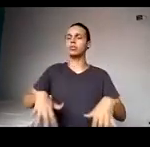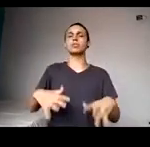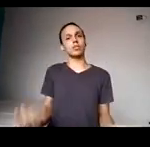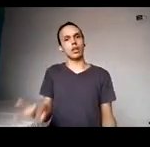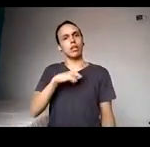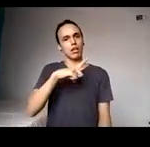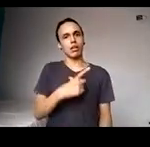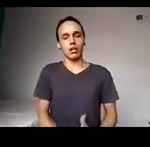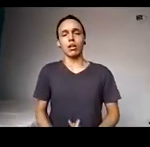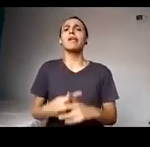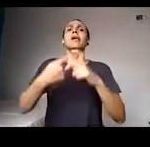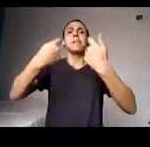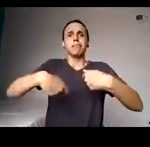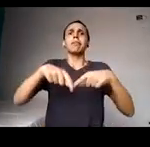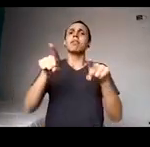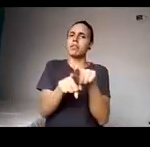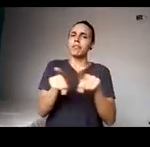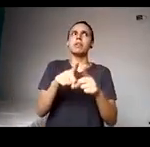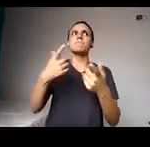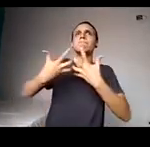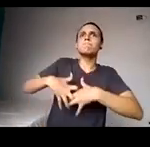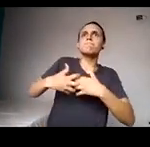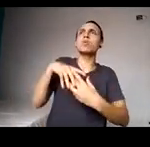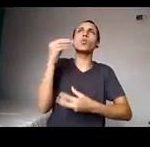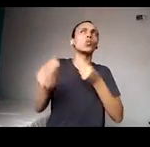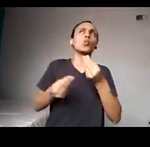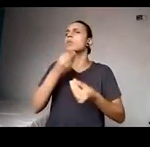gritantes, que também precisam ser pensadas e analisadas.